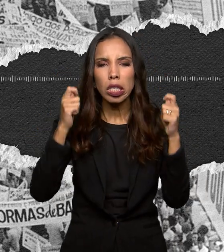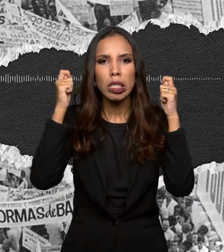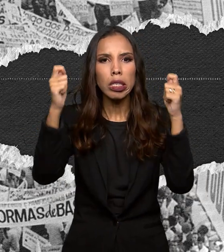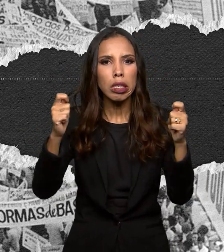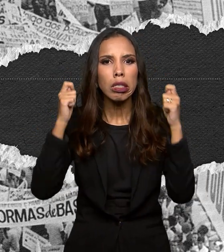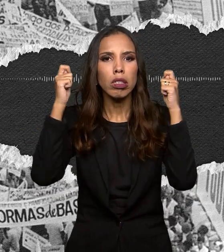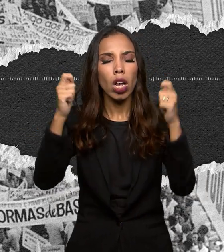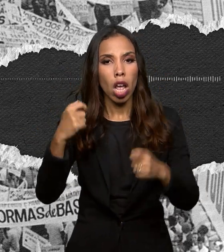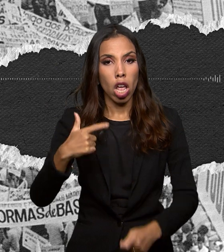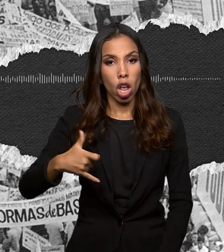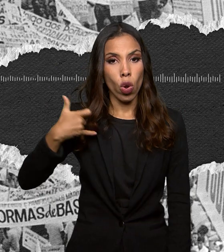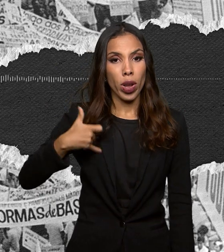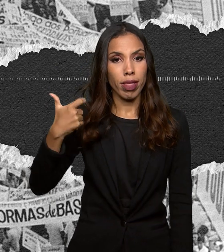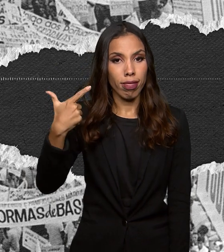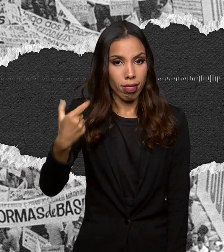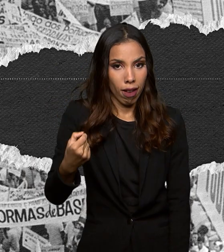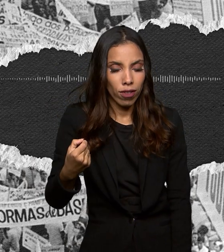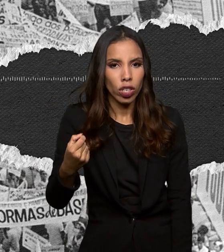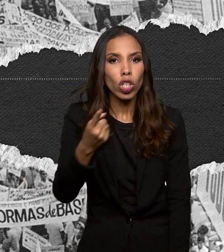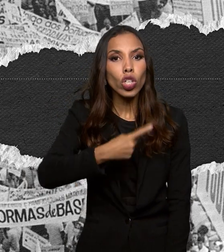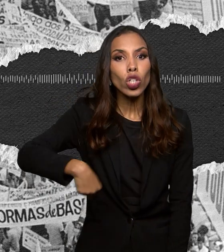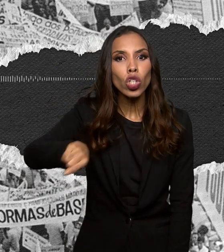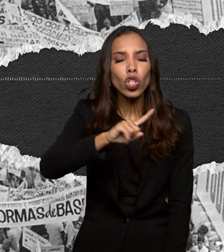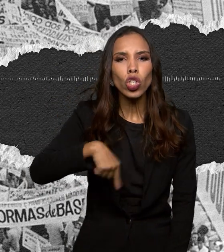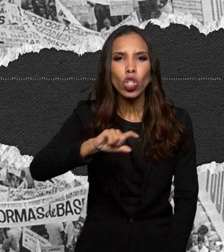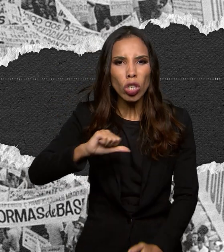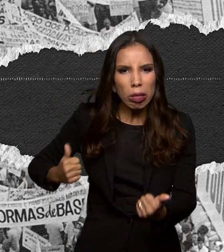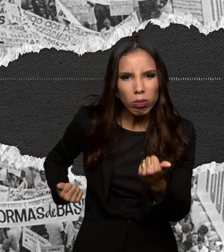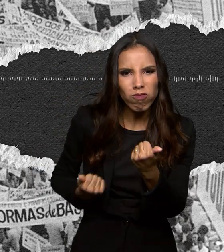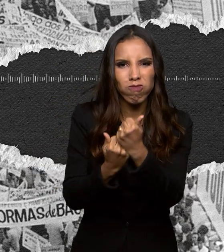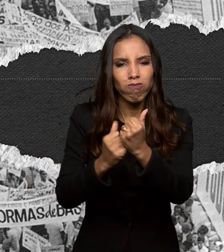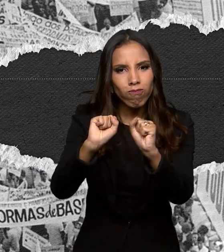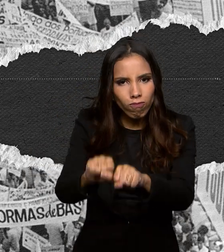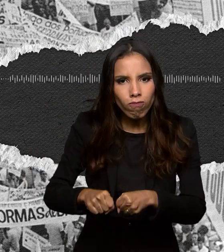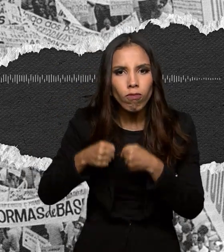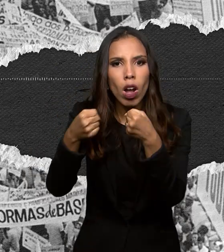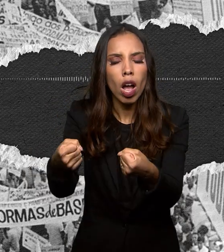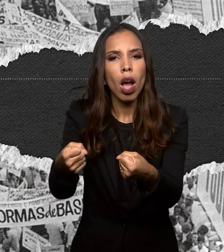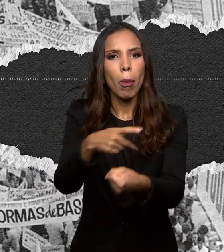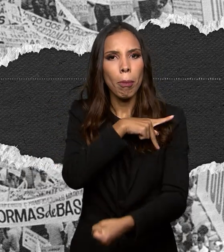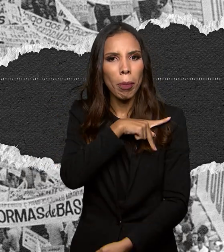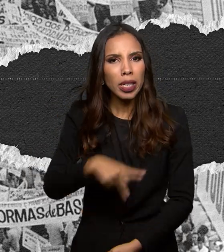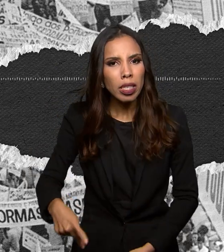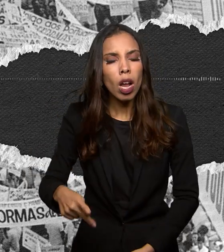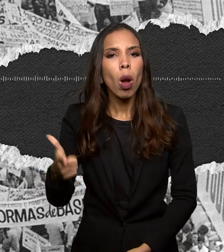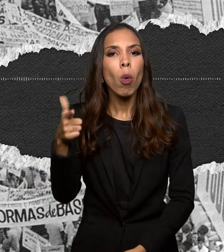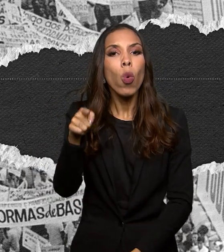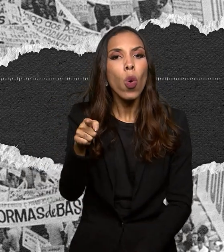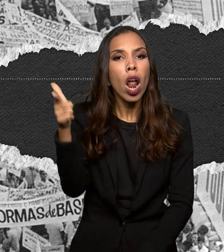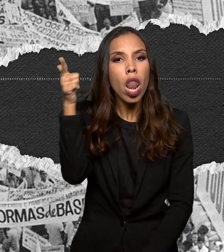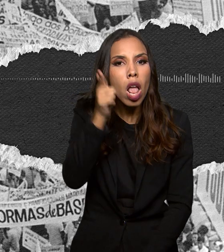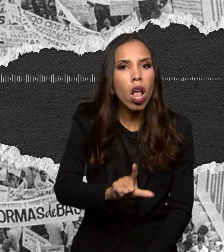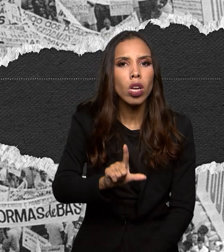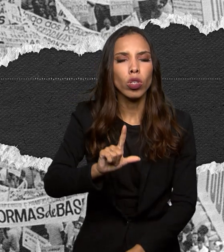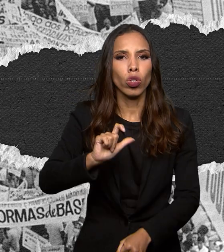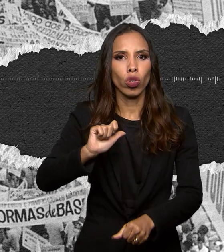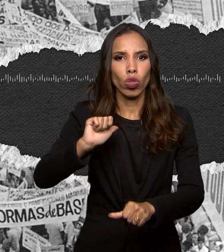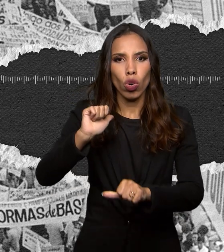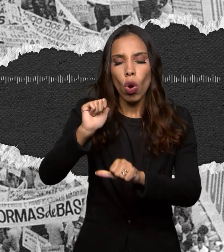anos. A gente esperava fortalecer o governo João Goulart para ele conseguir implantar as reformas de base. A Iara